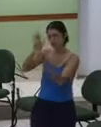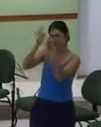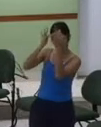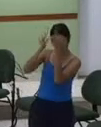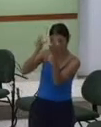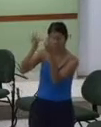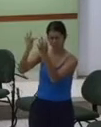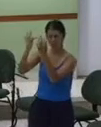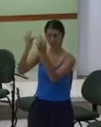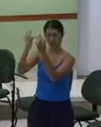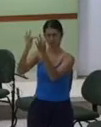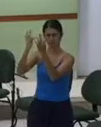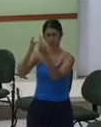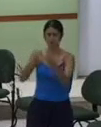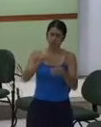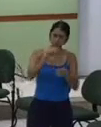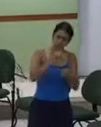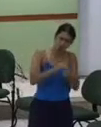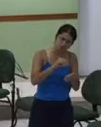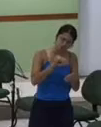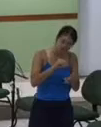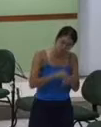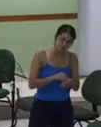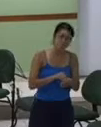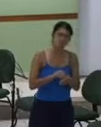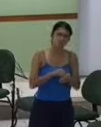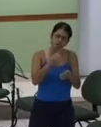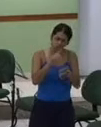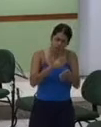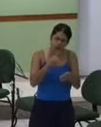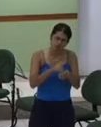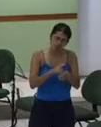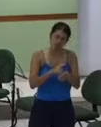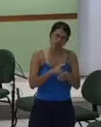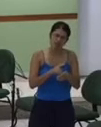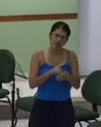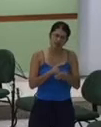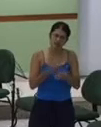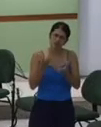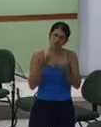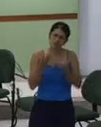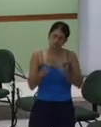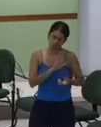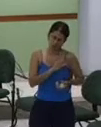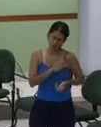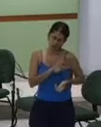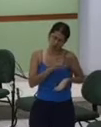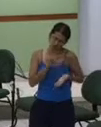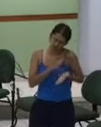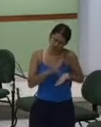aconselha